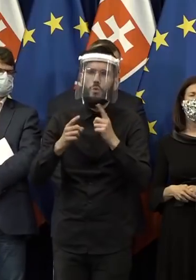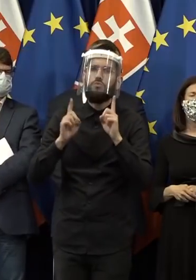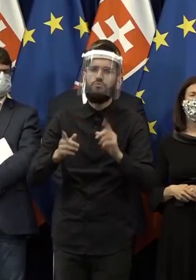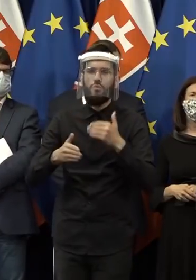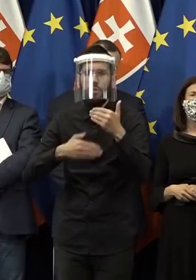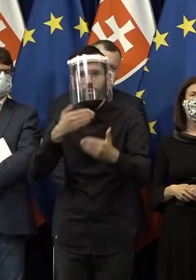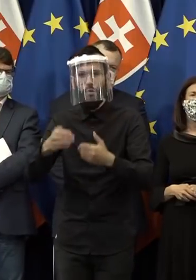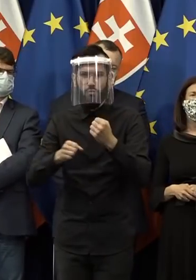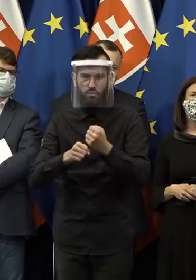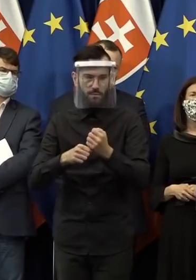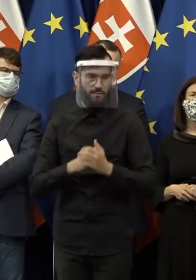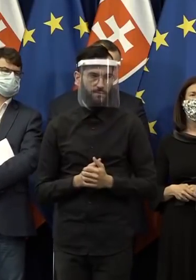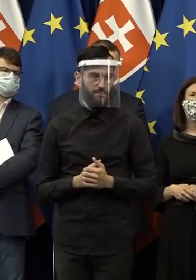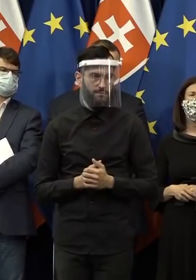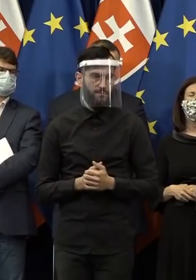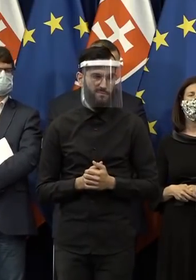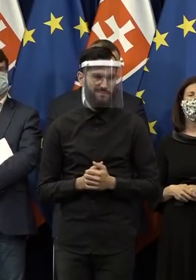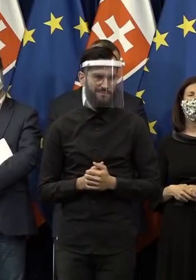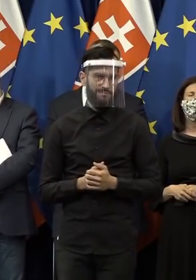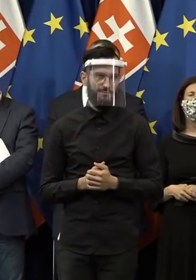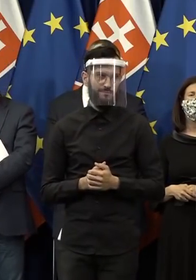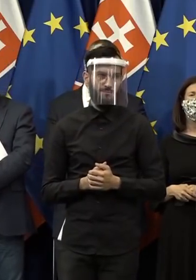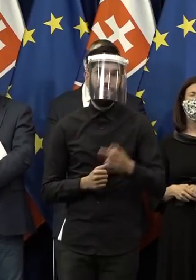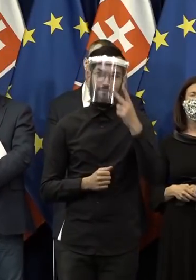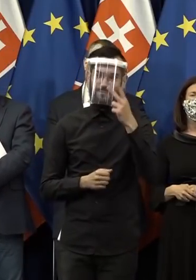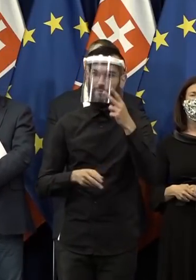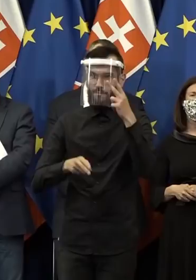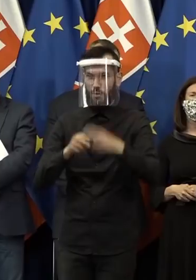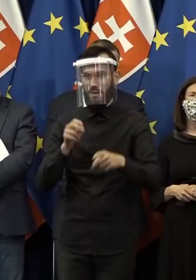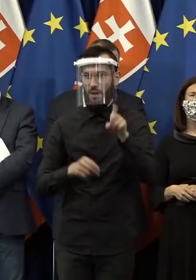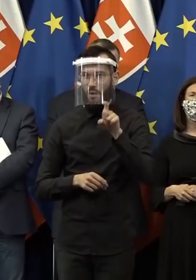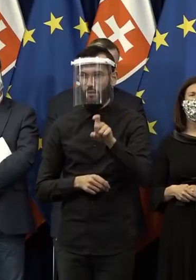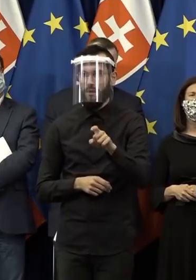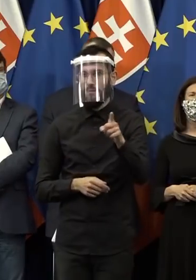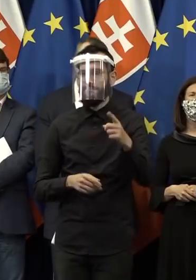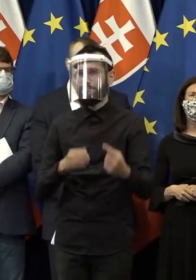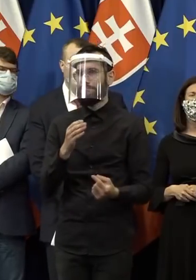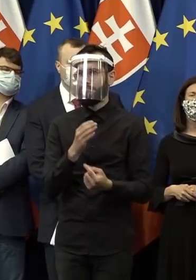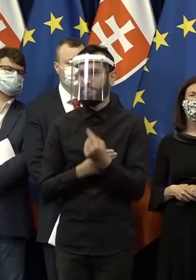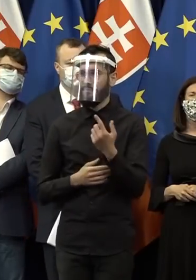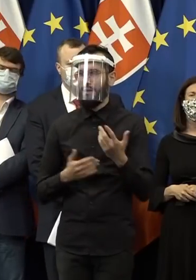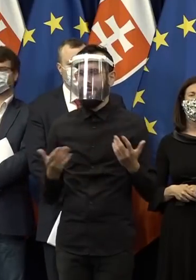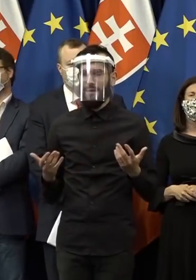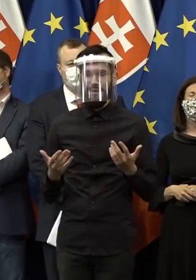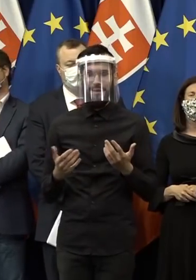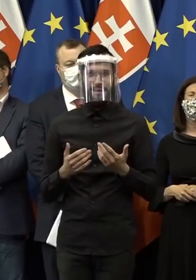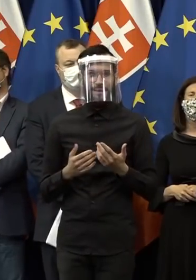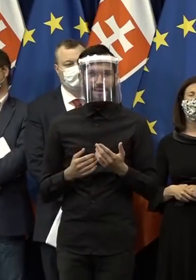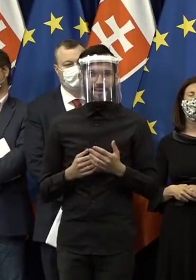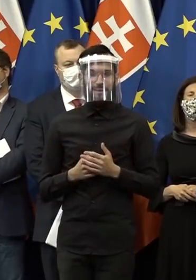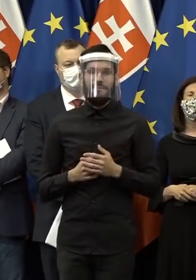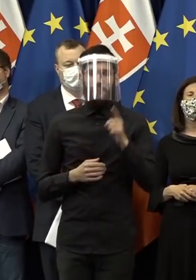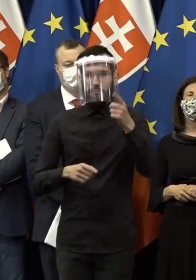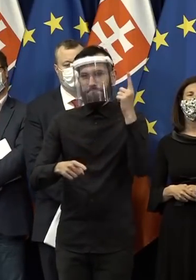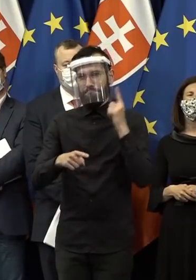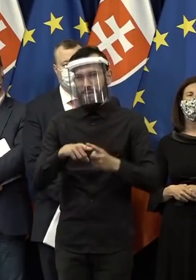ako sa bude znižovať to kvore? Vidíte tak pekne celkom, že posledná otázka, a vy si toho slámeného panáka našli. Čiže